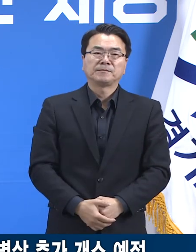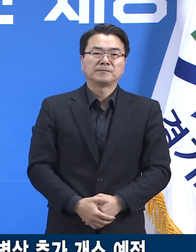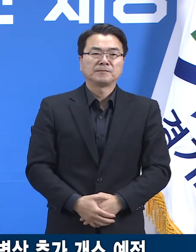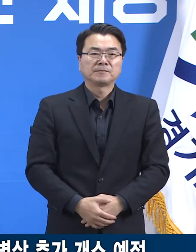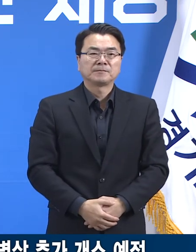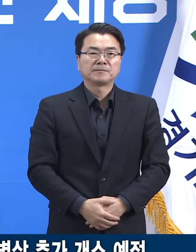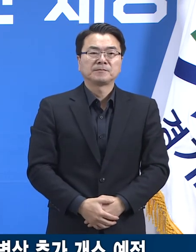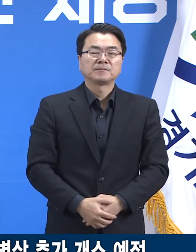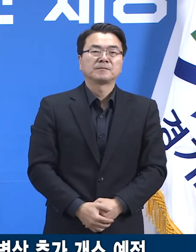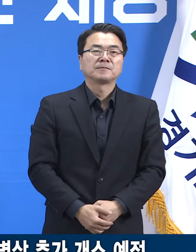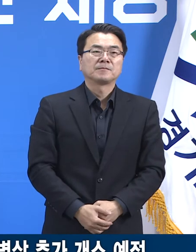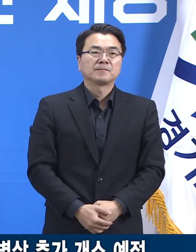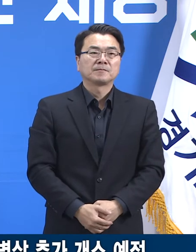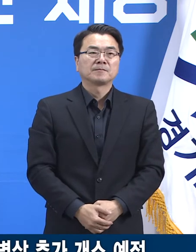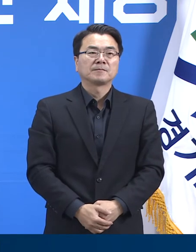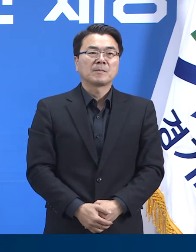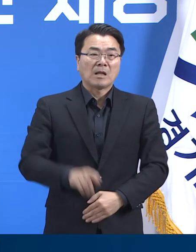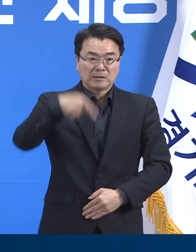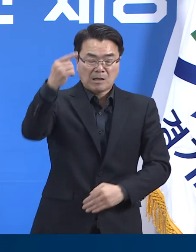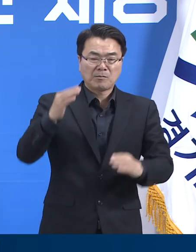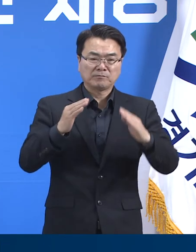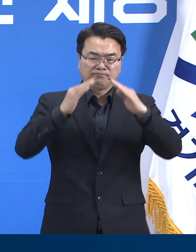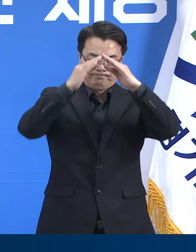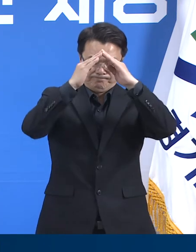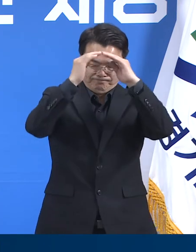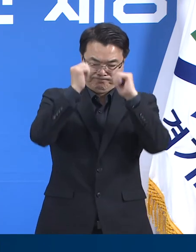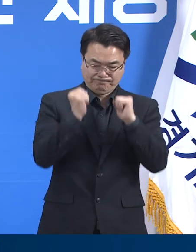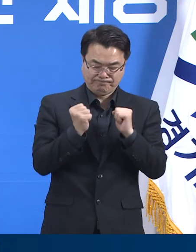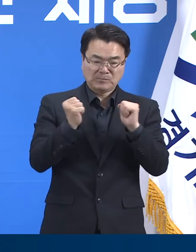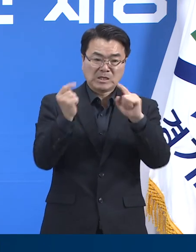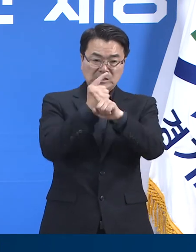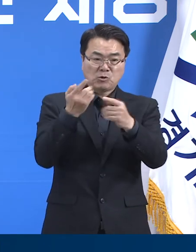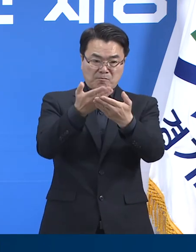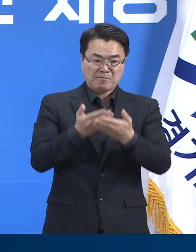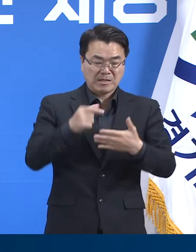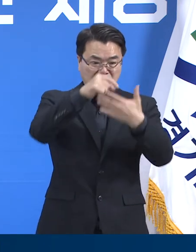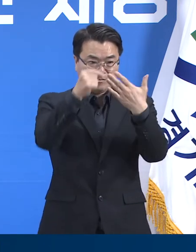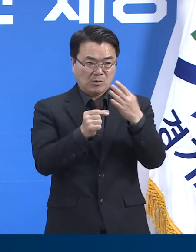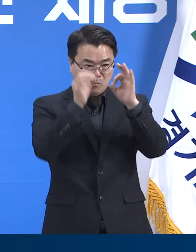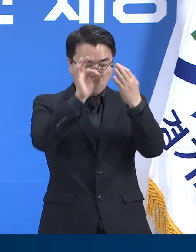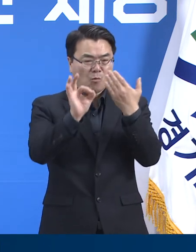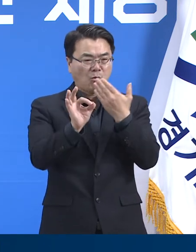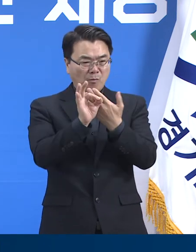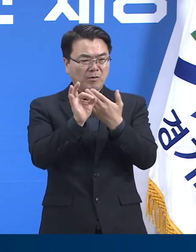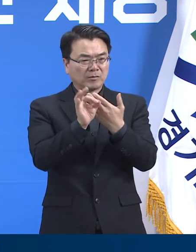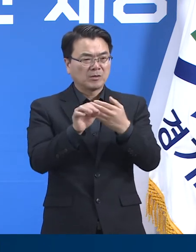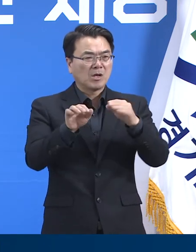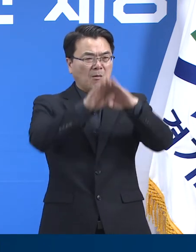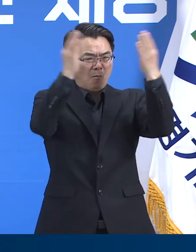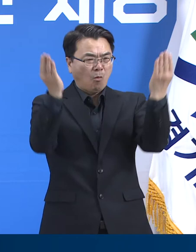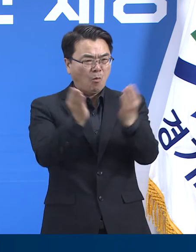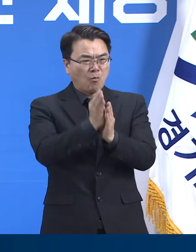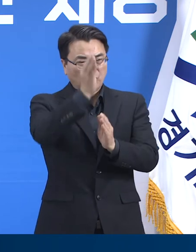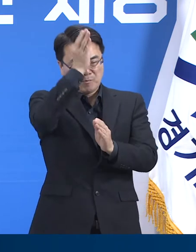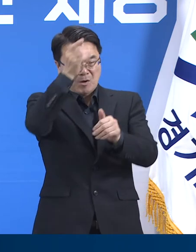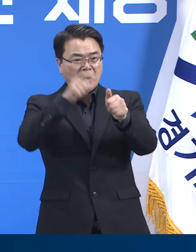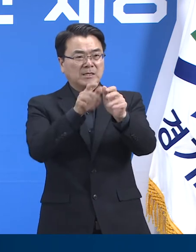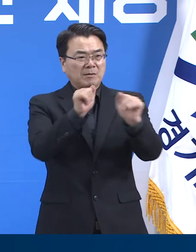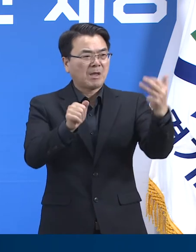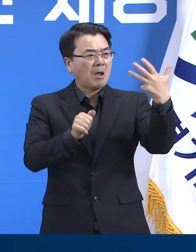다음은 재택치료 프로그램 운영 현황입니다. 최근 수도권 신규 확진자의 83%가 재택치료를 받고 있습니다.